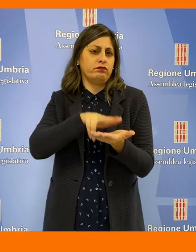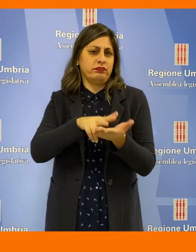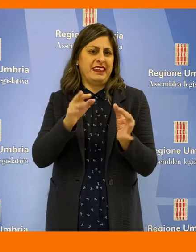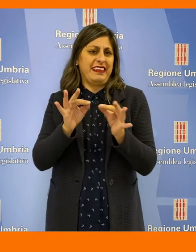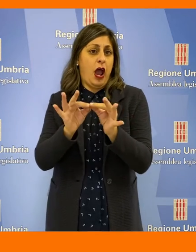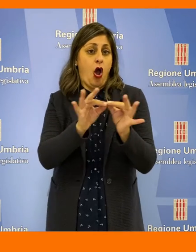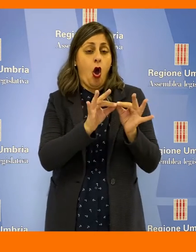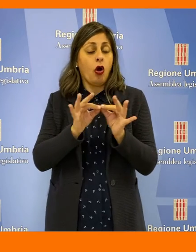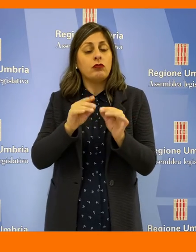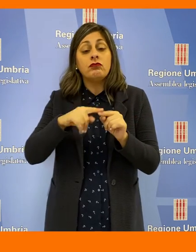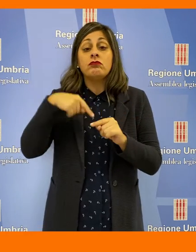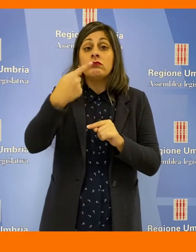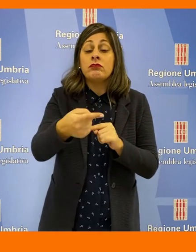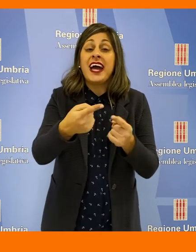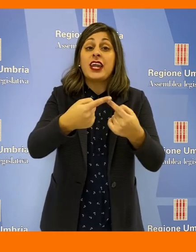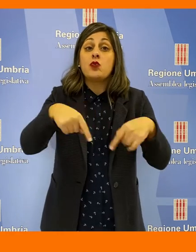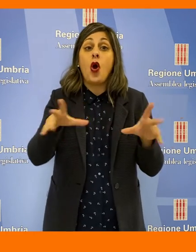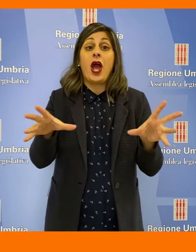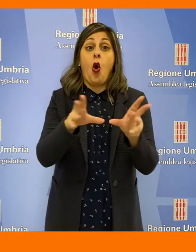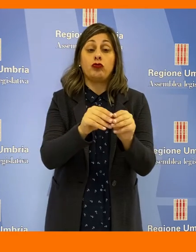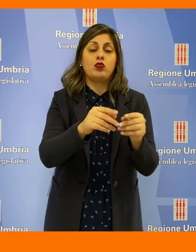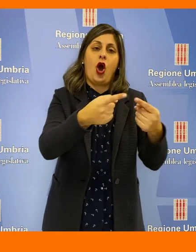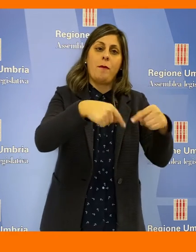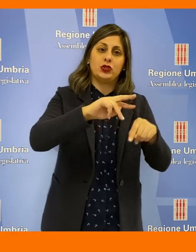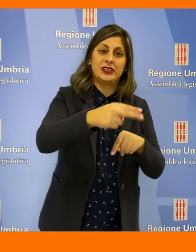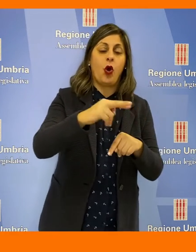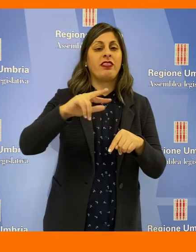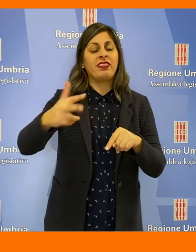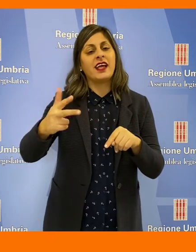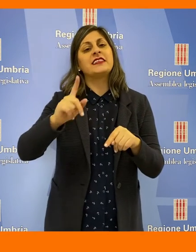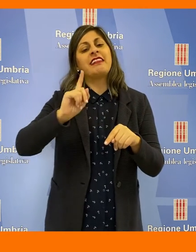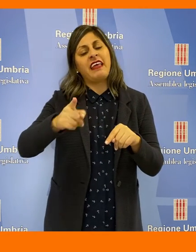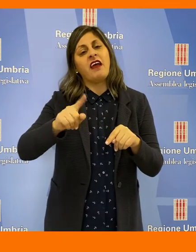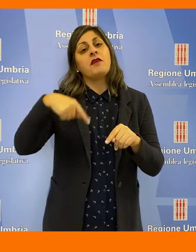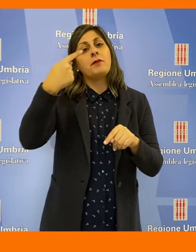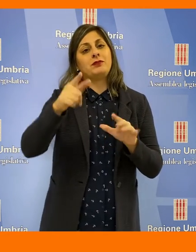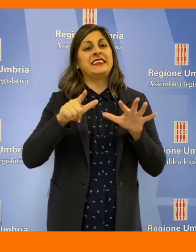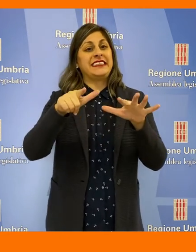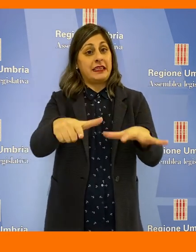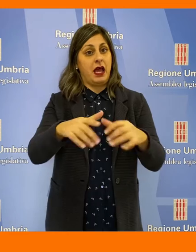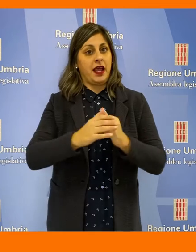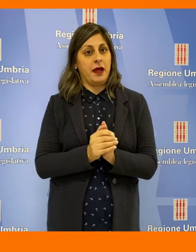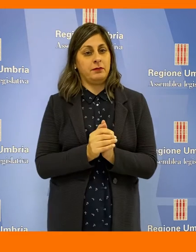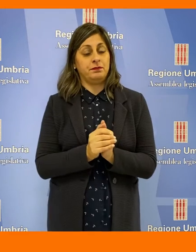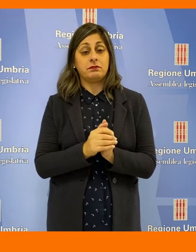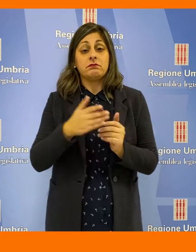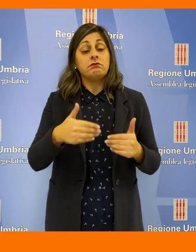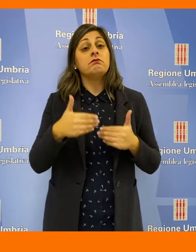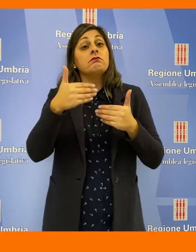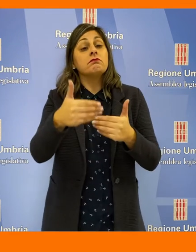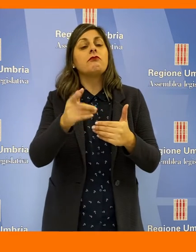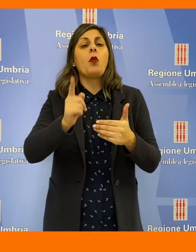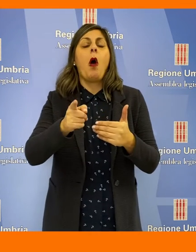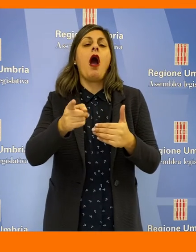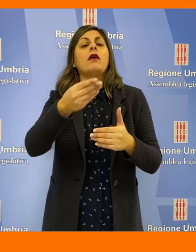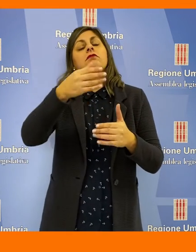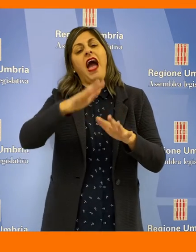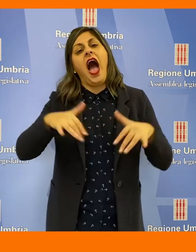votato nel corso di una nuova riunione congiunta delle due commissioni, prevista per la prossima settimana. Il passaggio successivo sarà all'approdo in